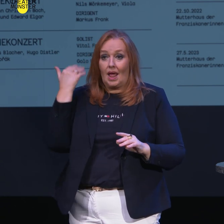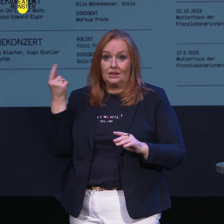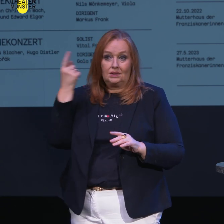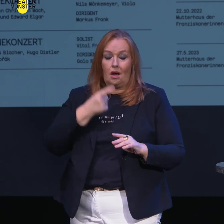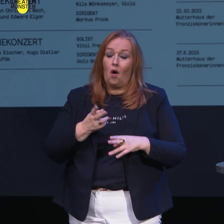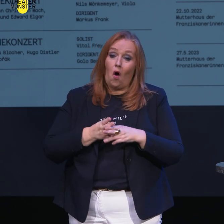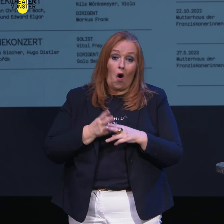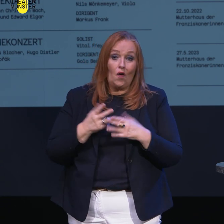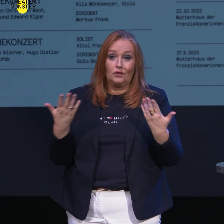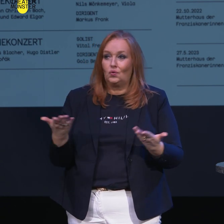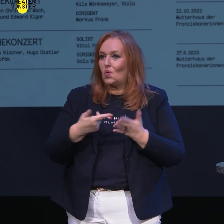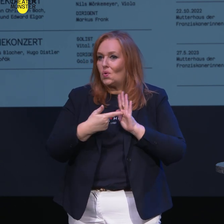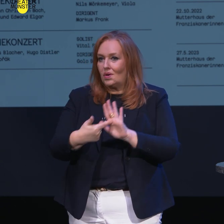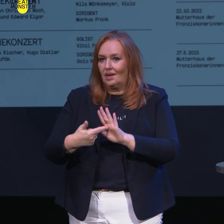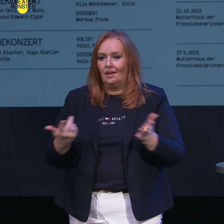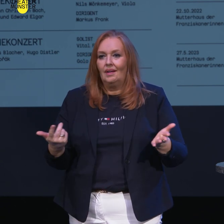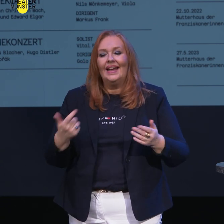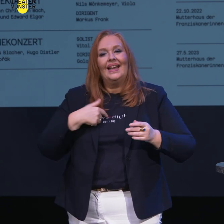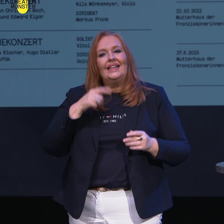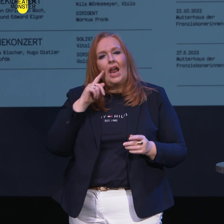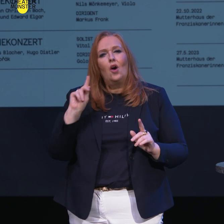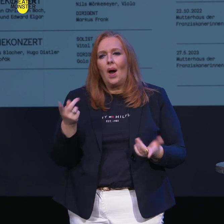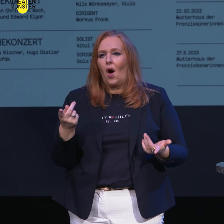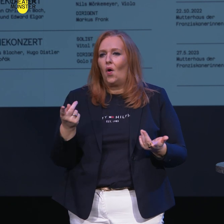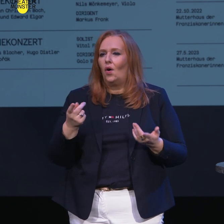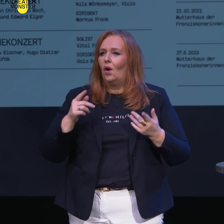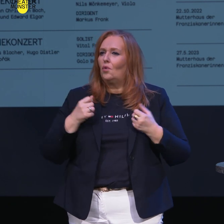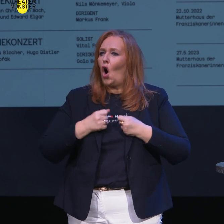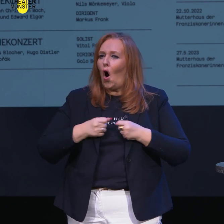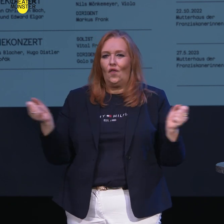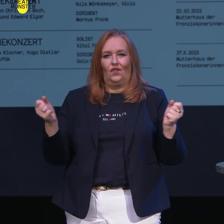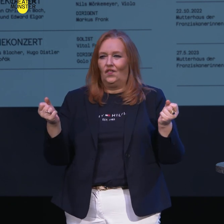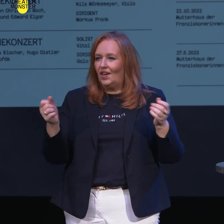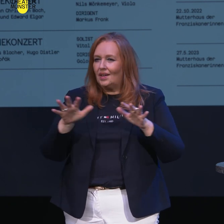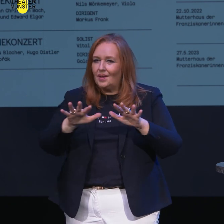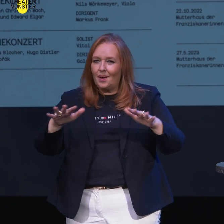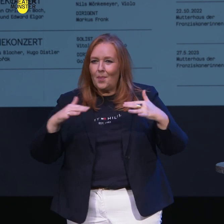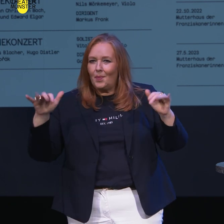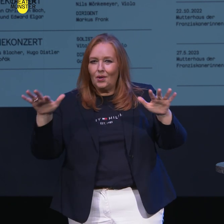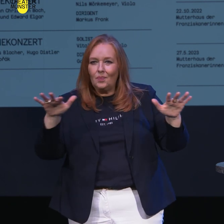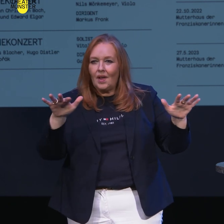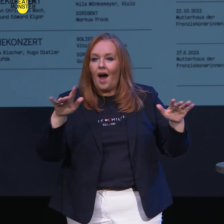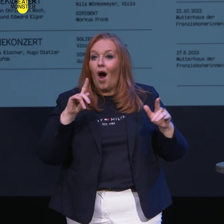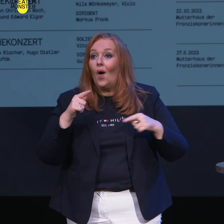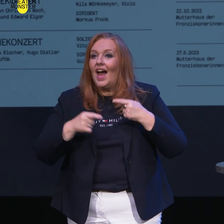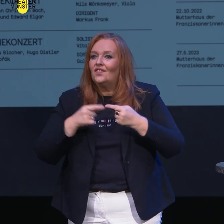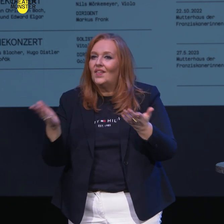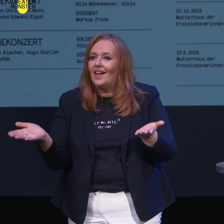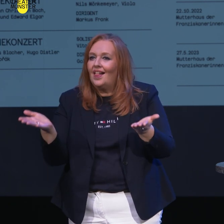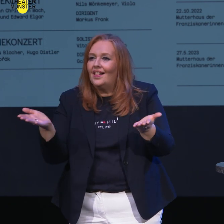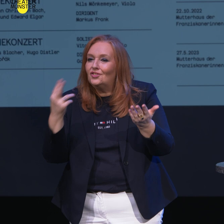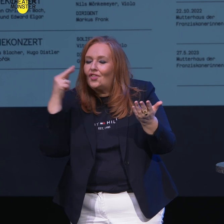häufig gespielt und ich glaube auch eine große Offenheit beim Publikum gefunden, vielleicht sogar auch entwickeln dürfen.